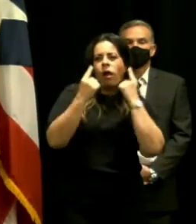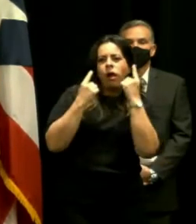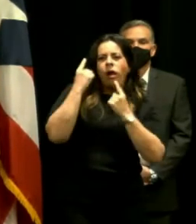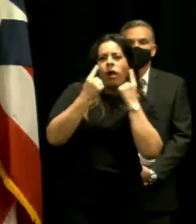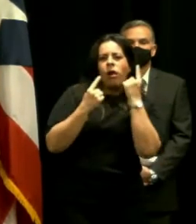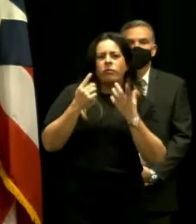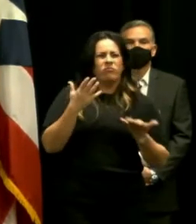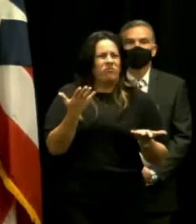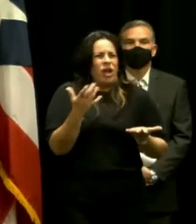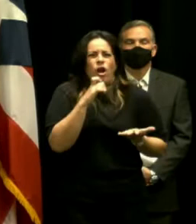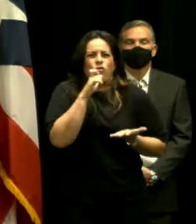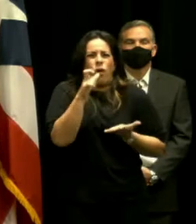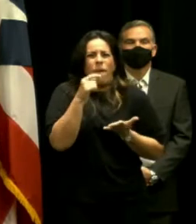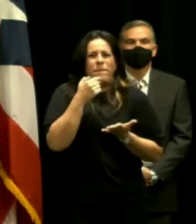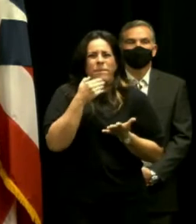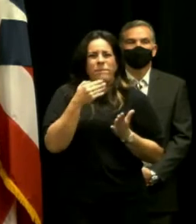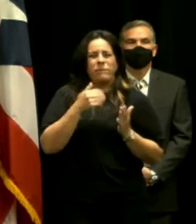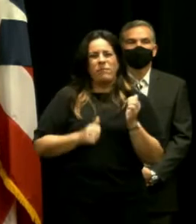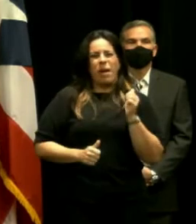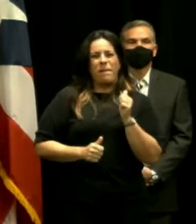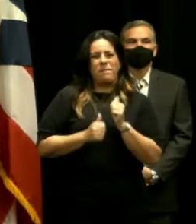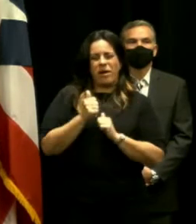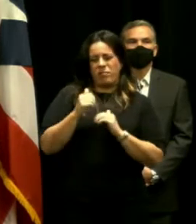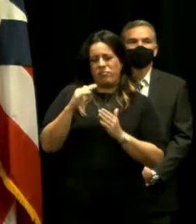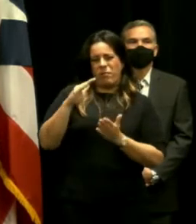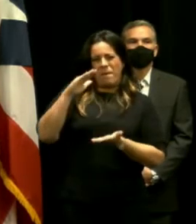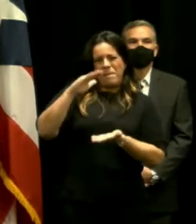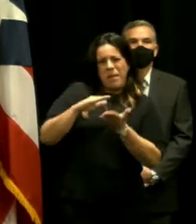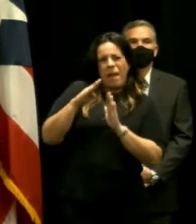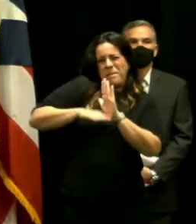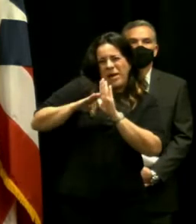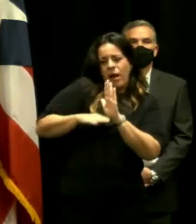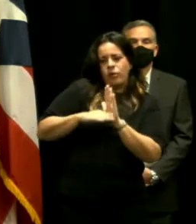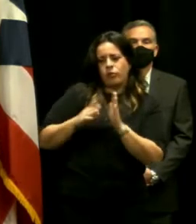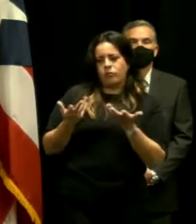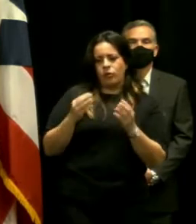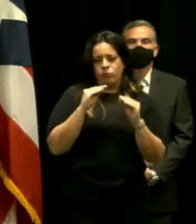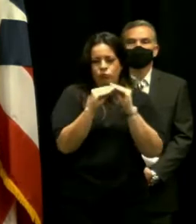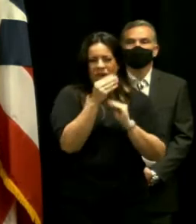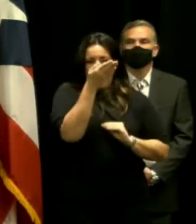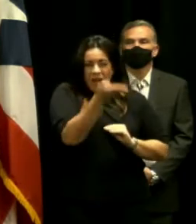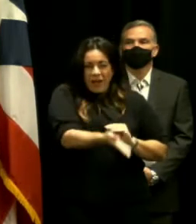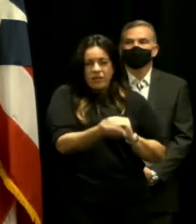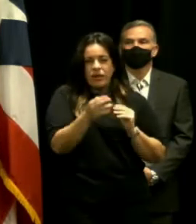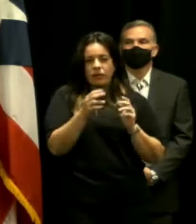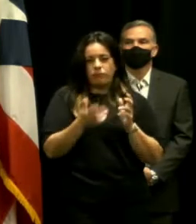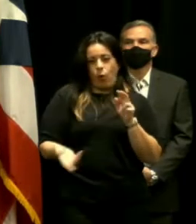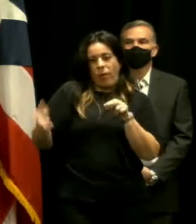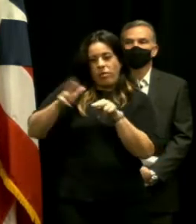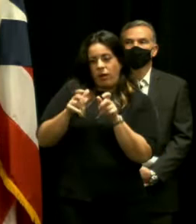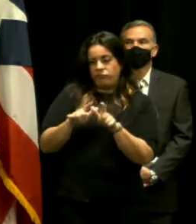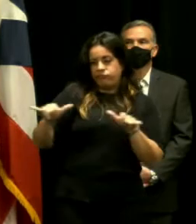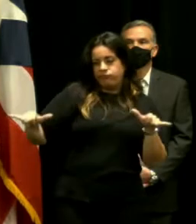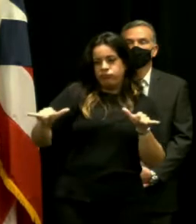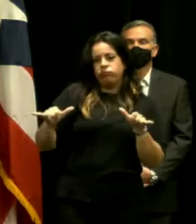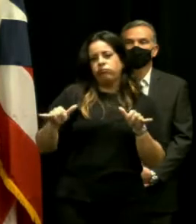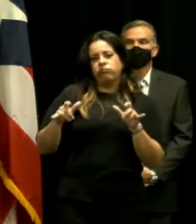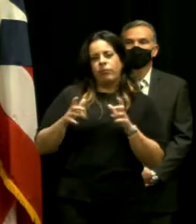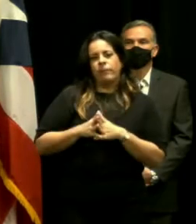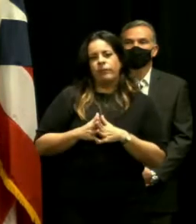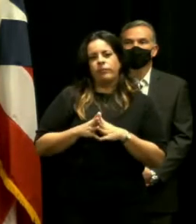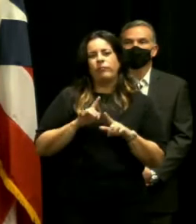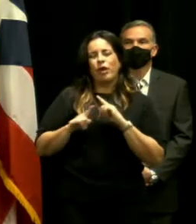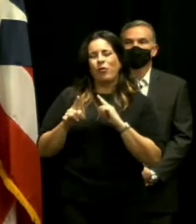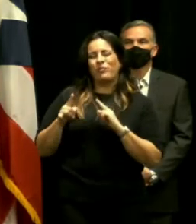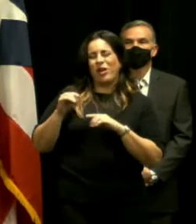no será más costo efectivo arreglar la que está o expandirla y la conclusión por los peritos en la materia